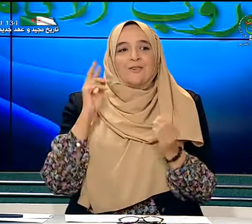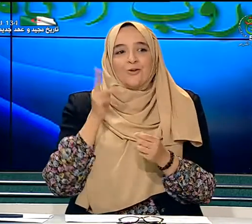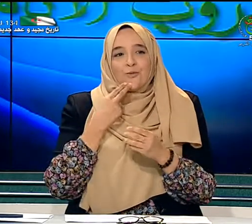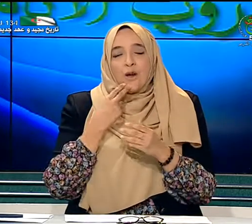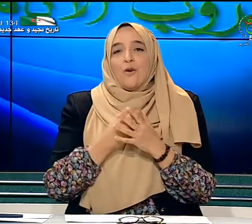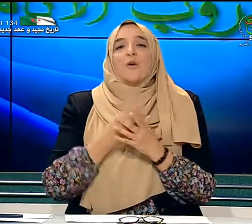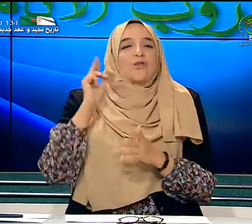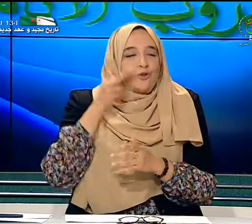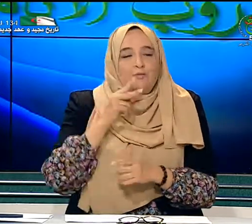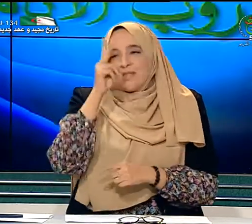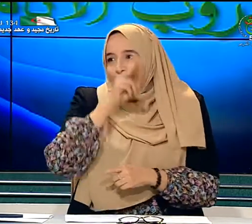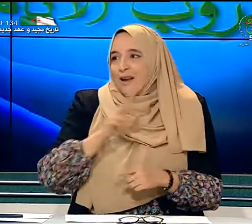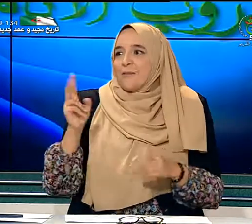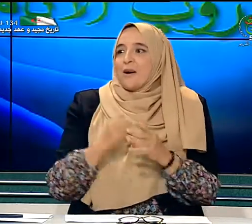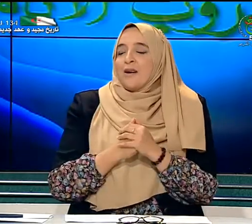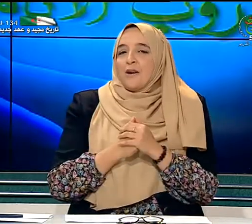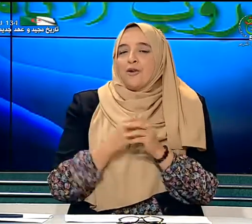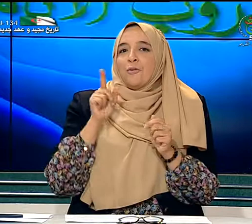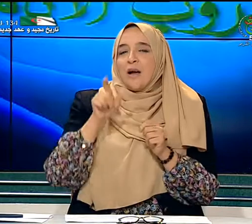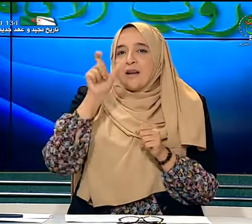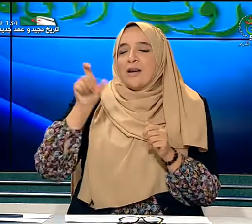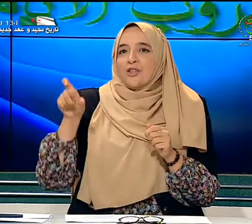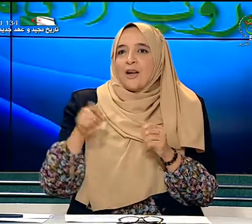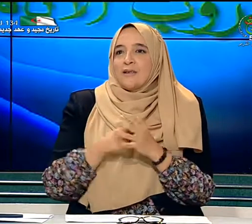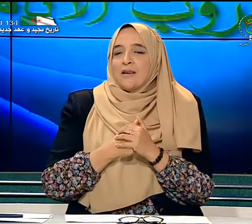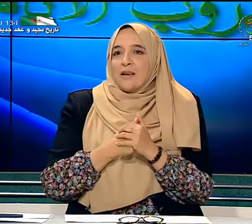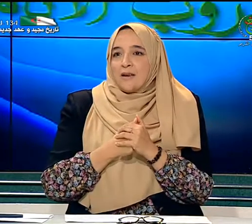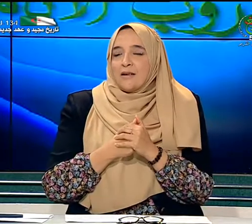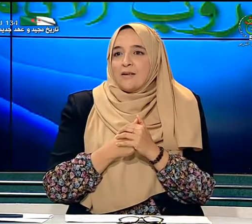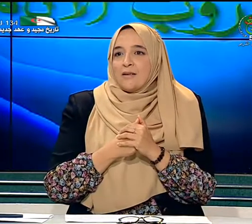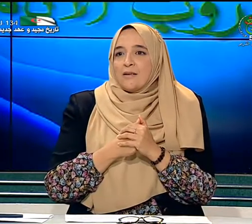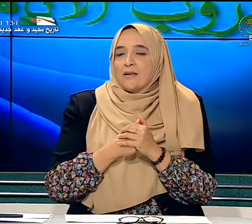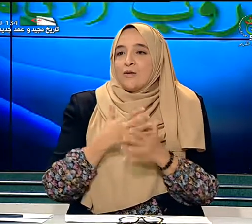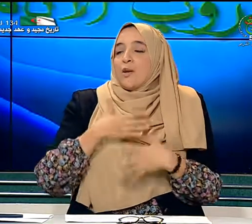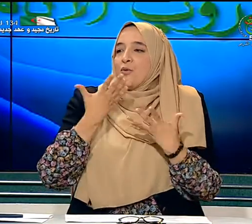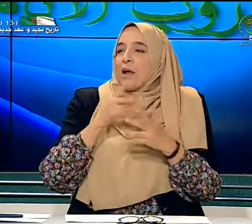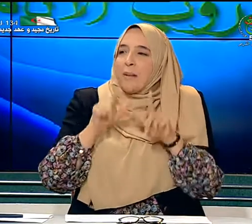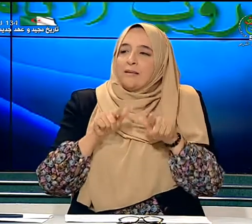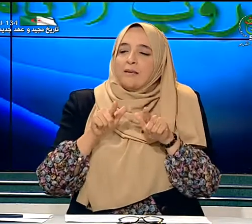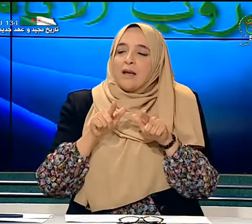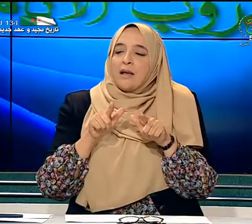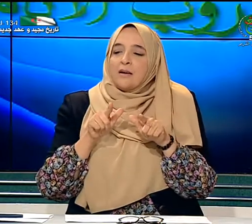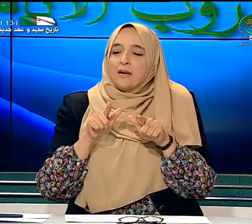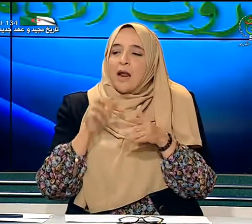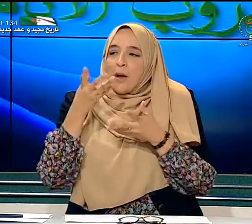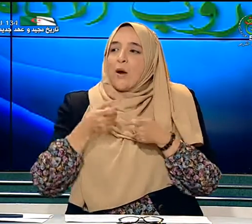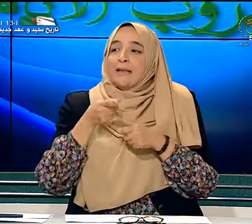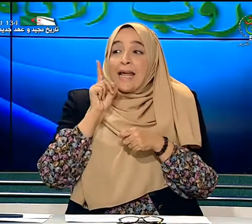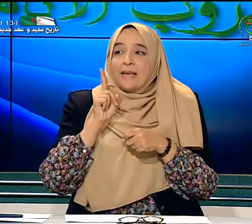الصم والصم بصورة عامة هم أشخاص يعني يحبون بعض المواد لكن